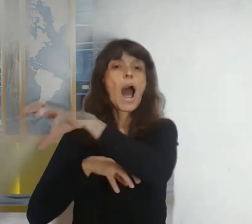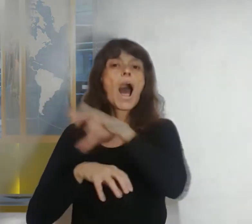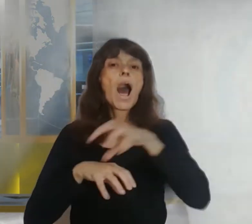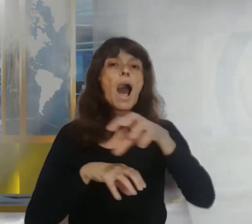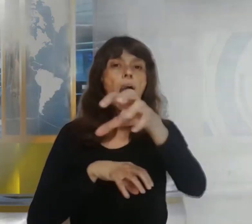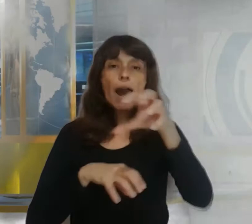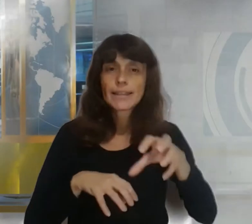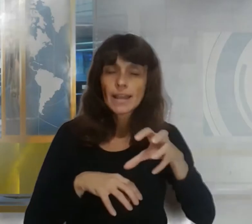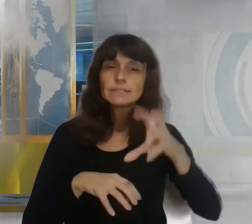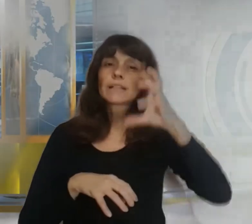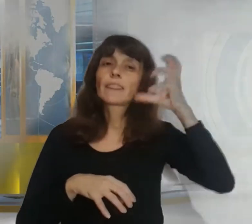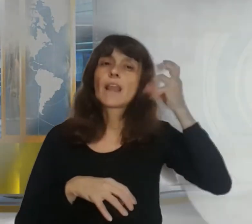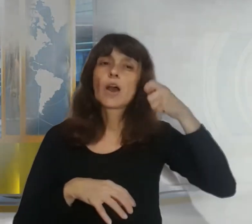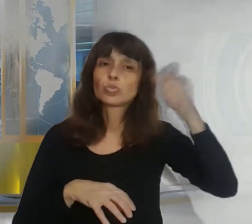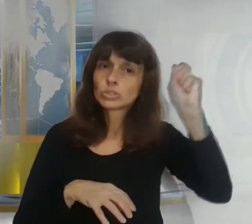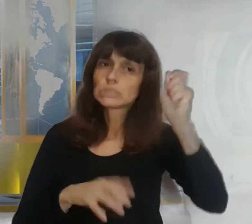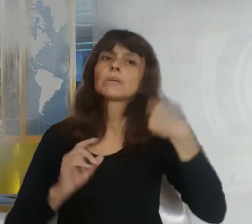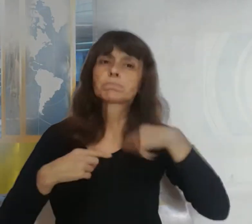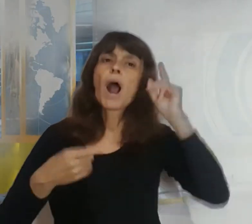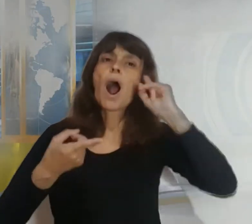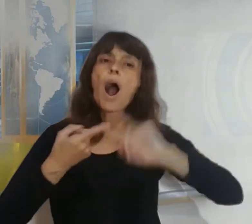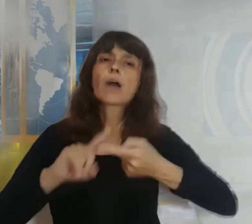habrá grandes cambios en el año que comienza